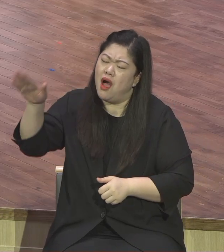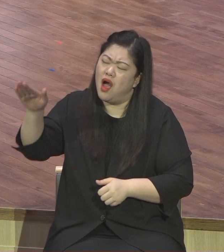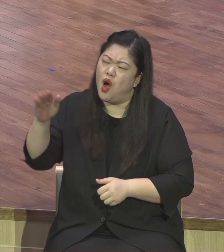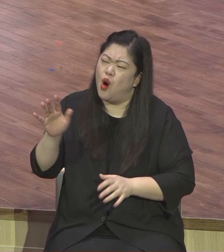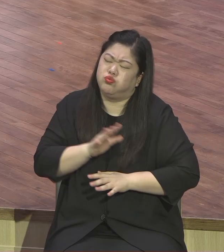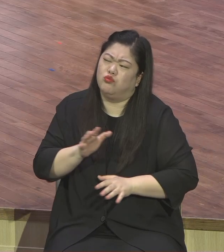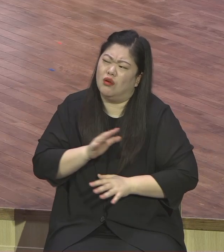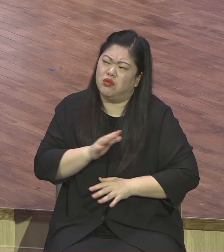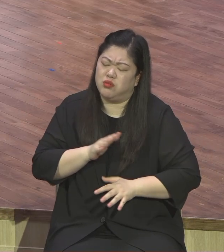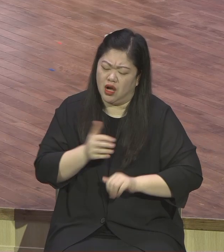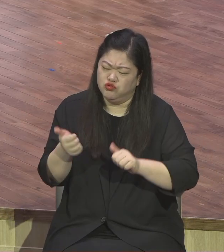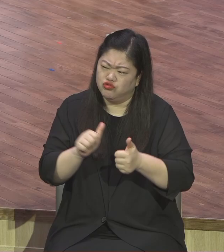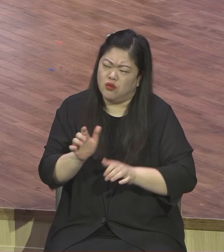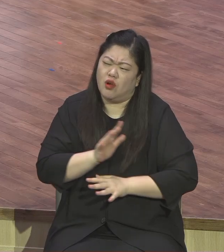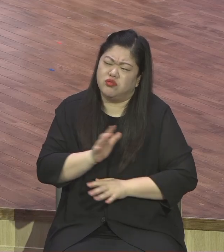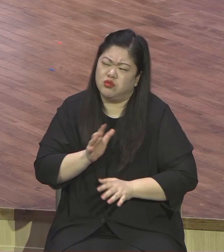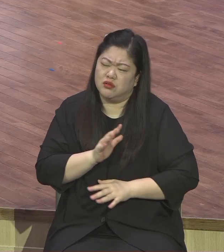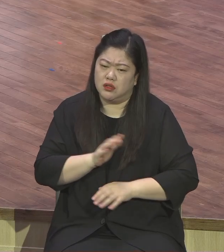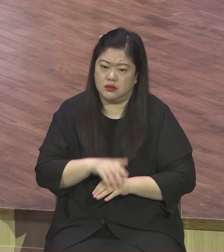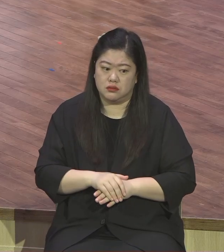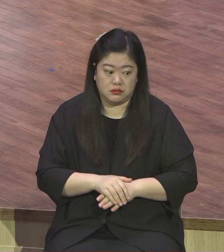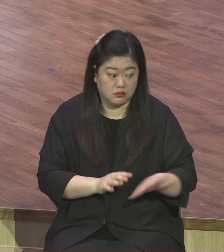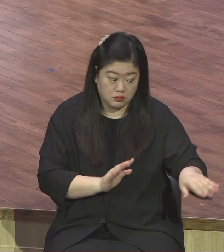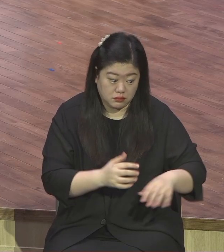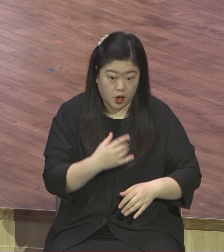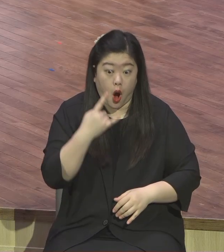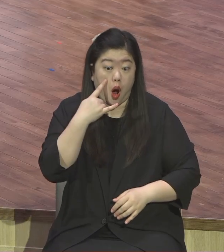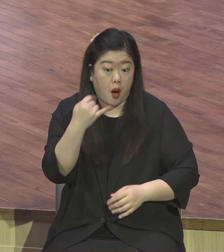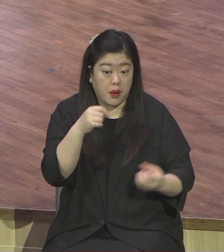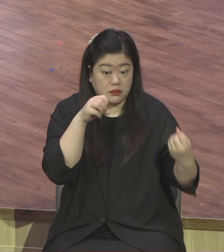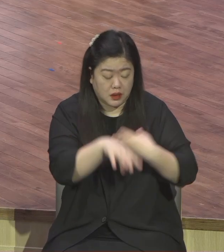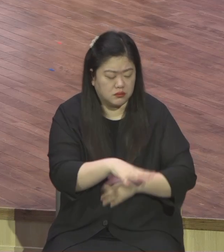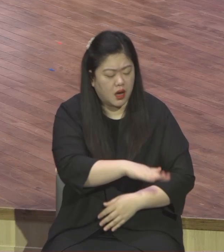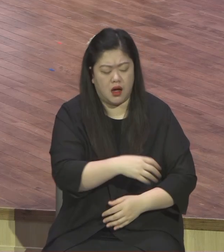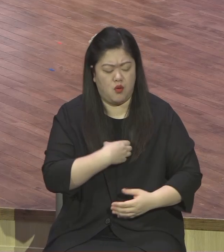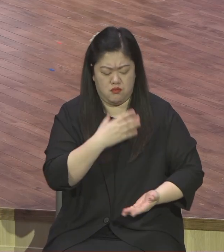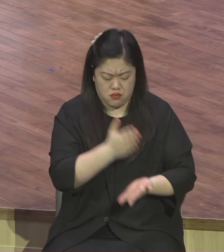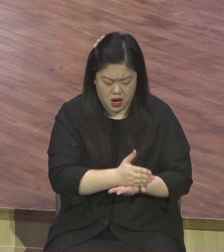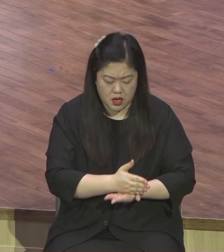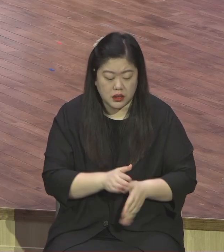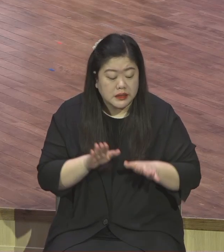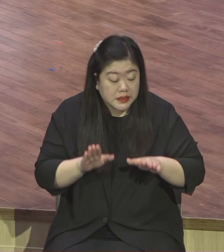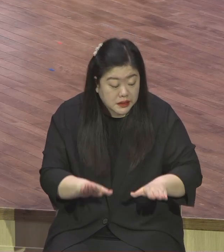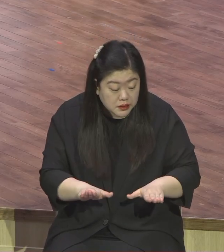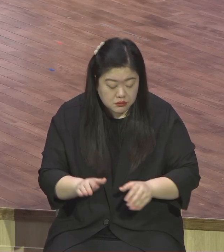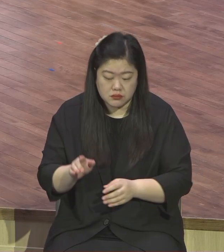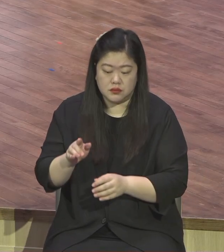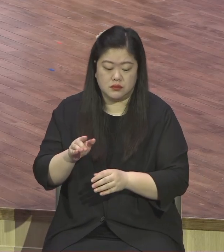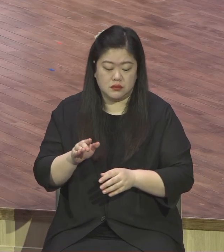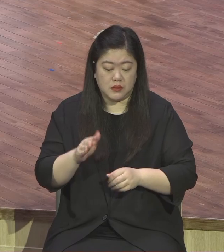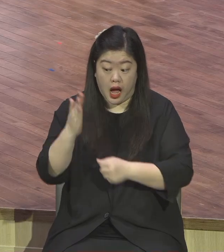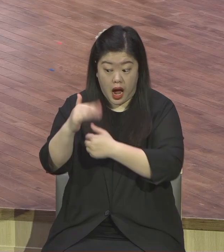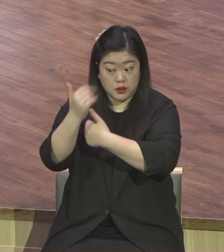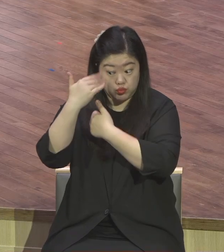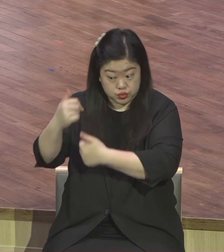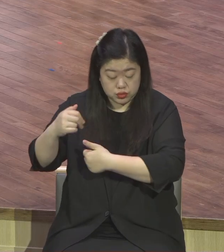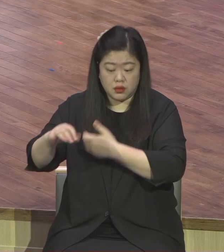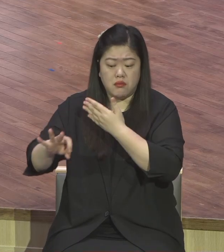하나님 나라 가는 거야. 이 세상을 살면서 불신자와 다른 차이가 무엇입니까? 영생의 선물을 가지고